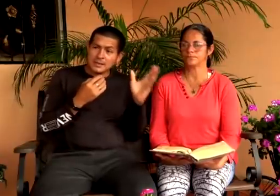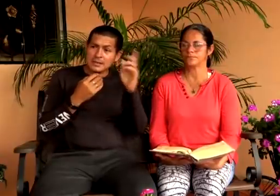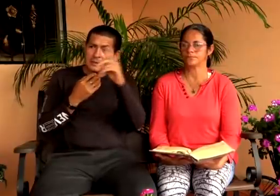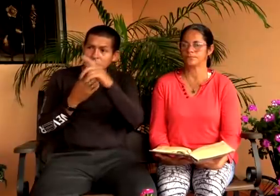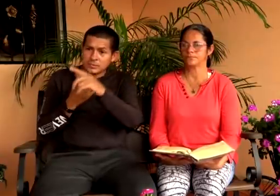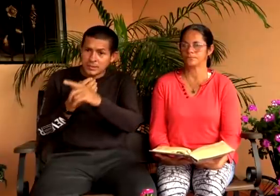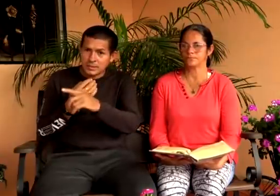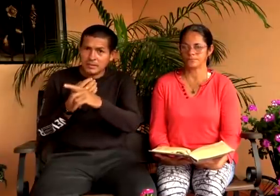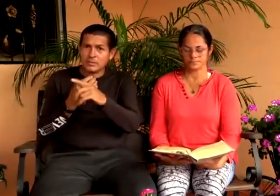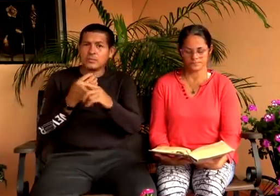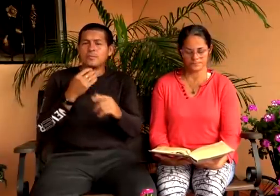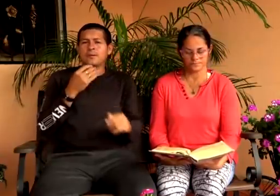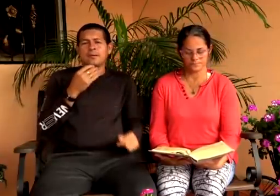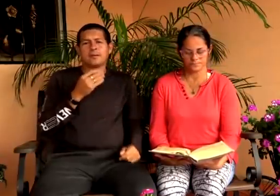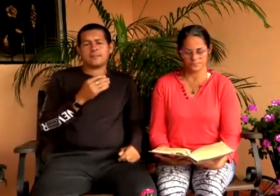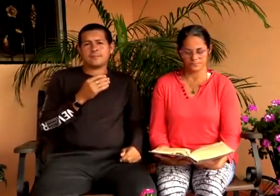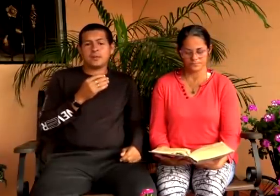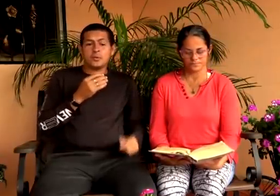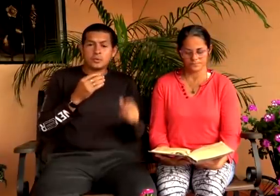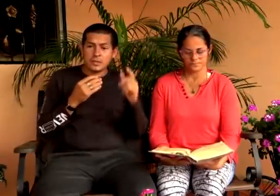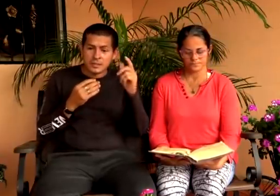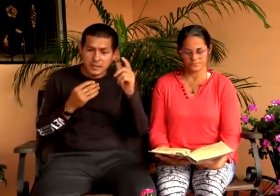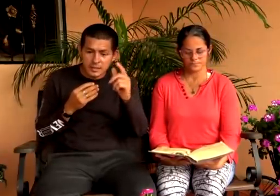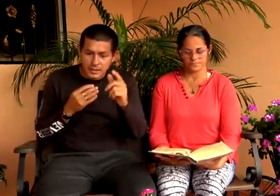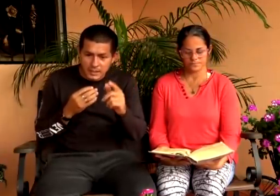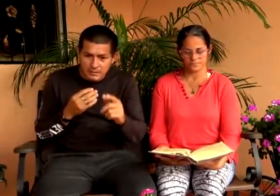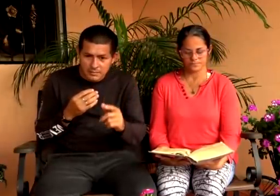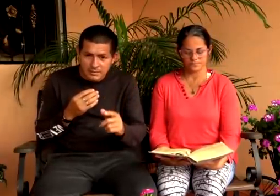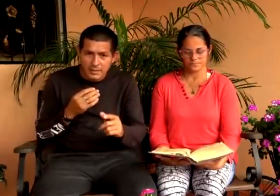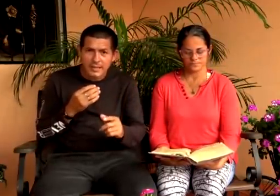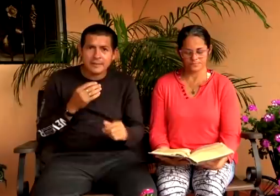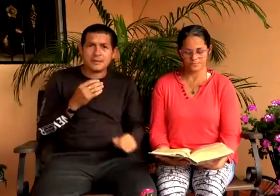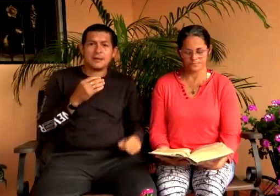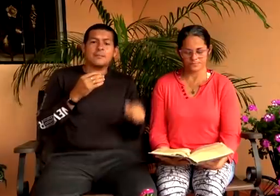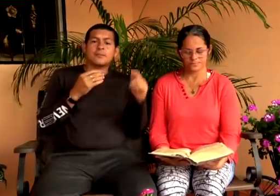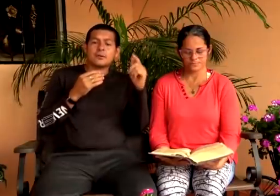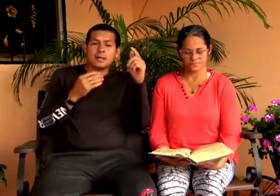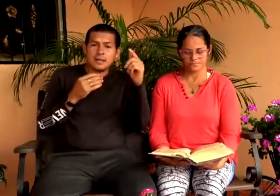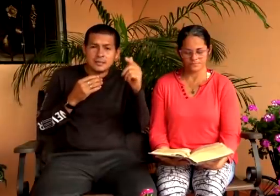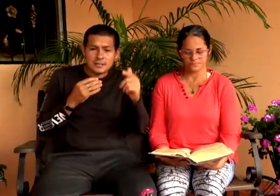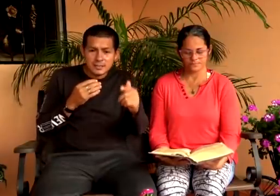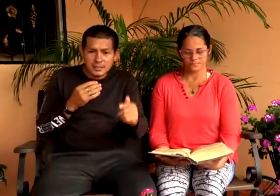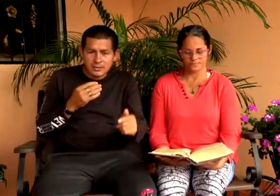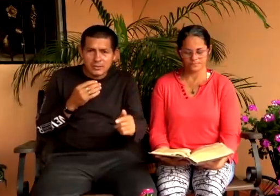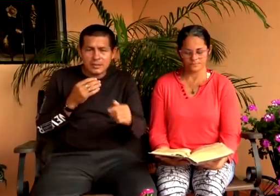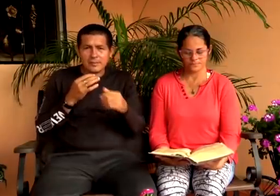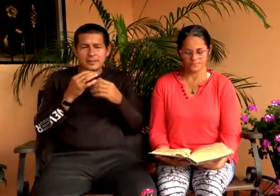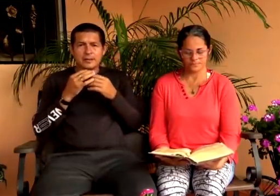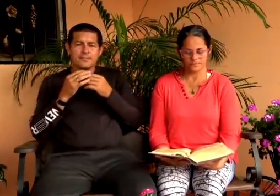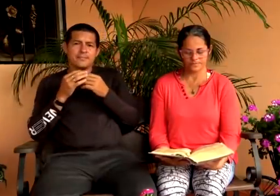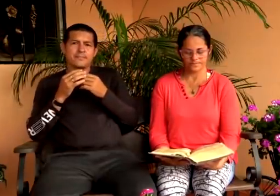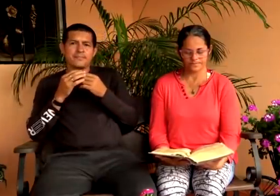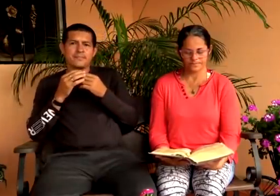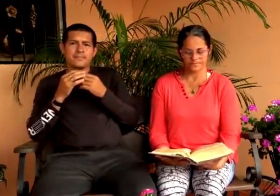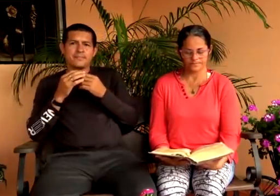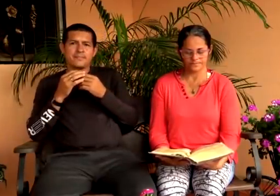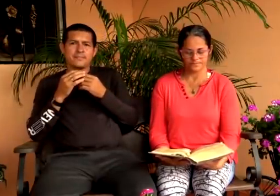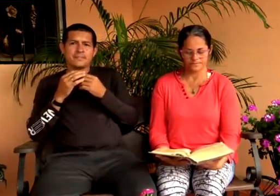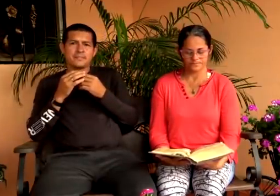Tienen ustedes un padre. Ustedes quieren matarme porque les digo la verdad.